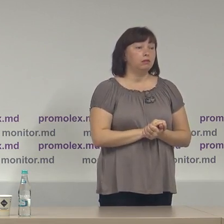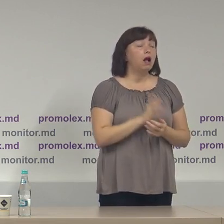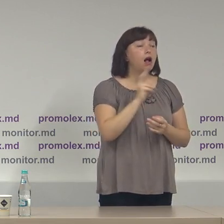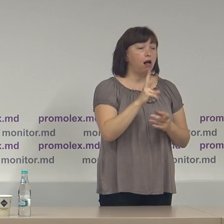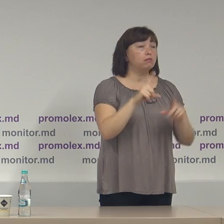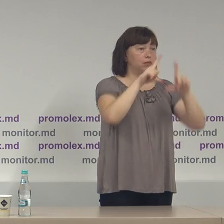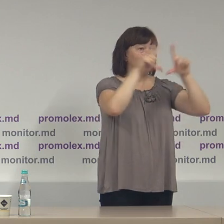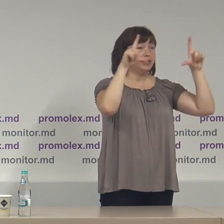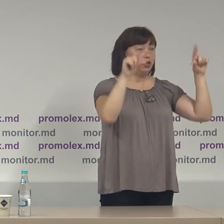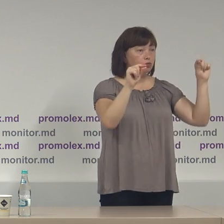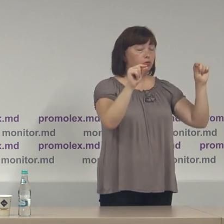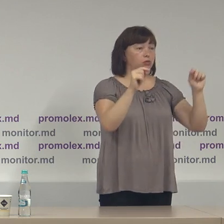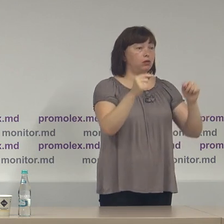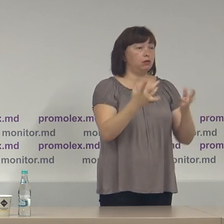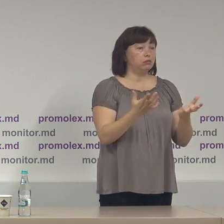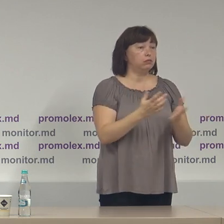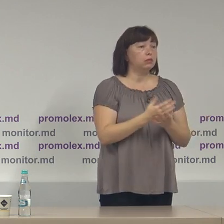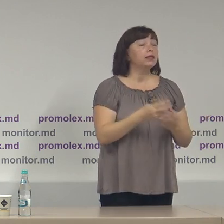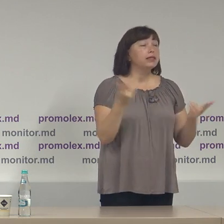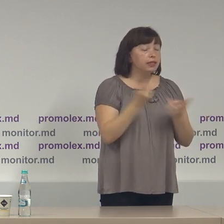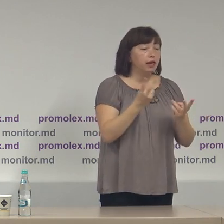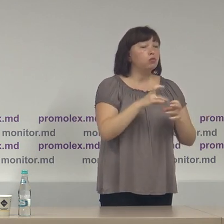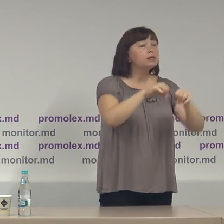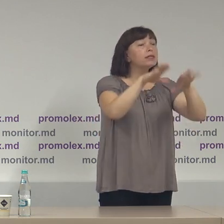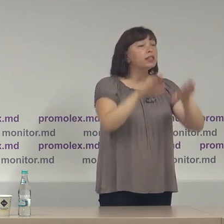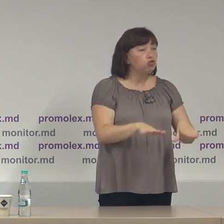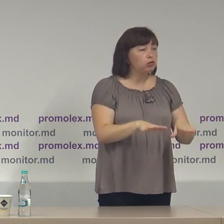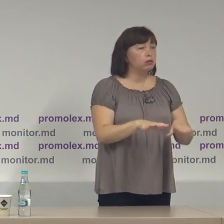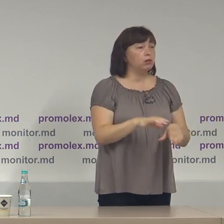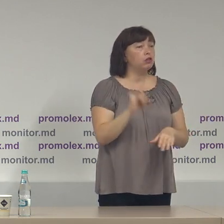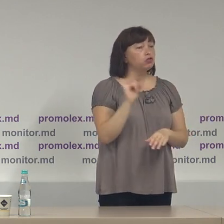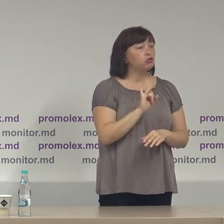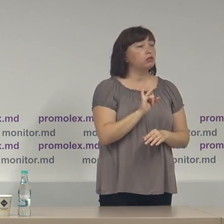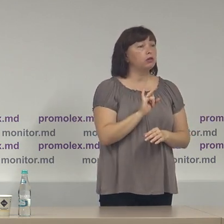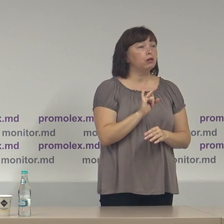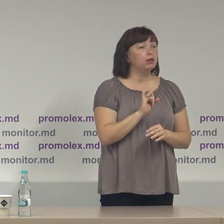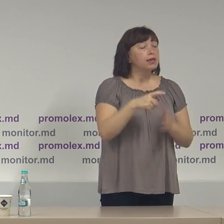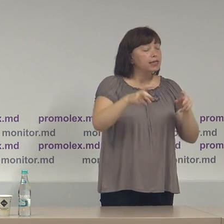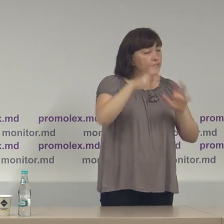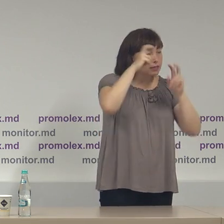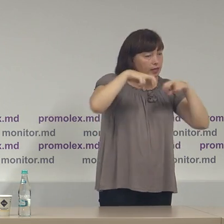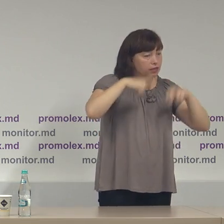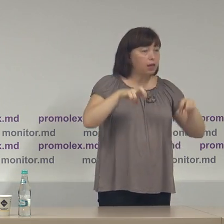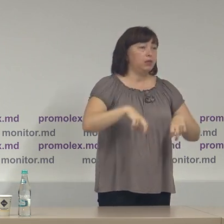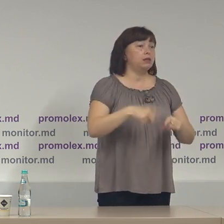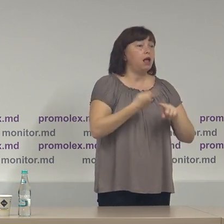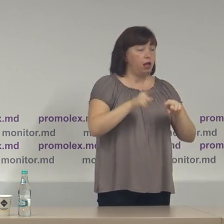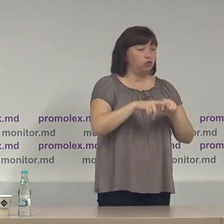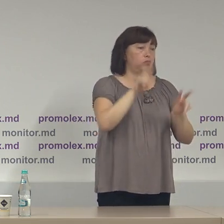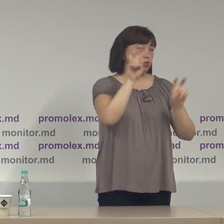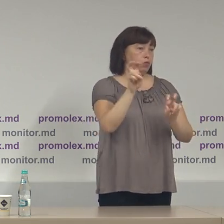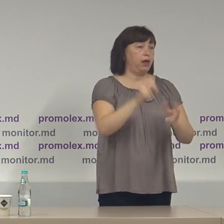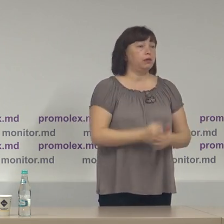instituție colectivă, trebuie să decidă și să examineze separat acest subiect.